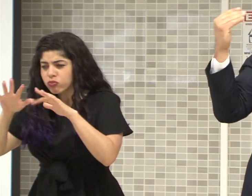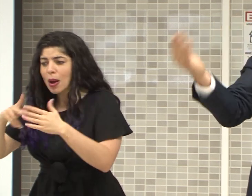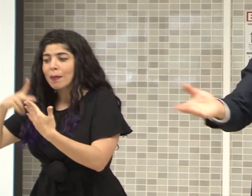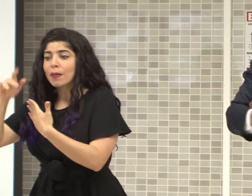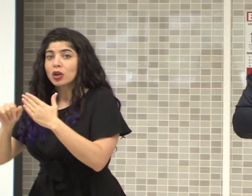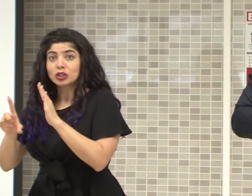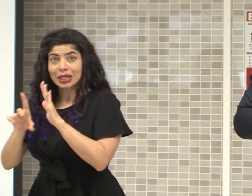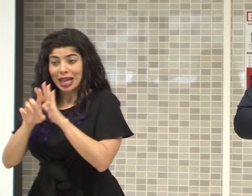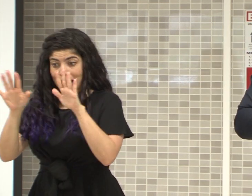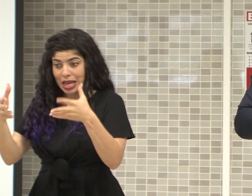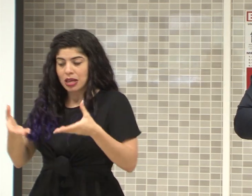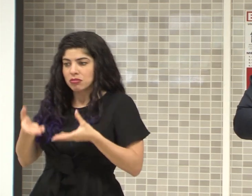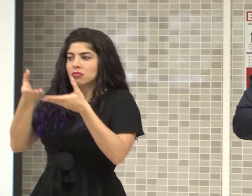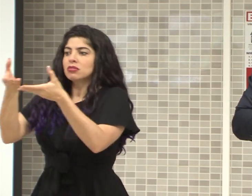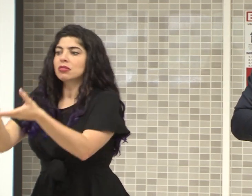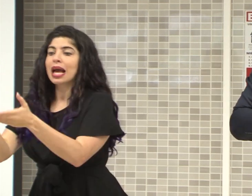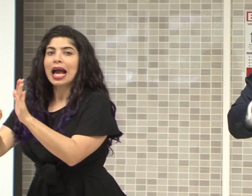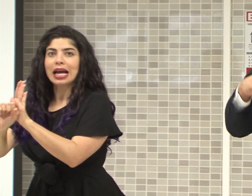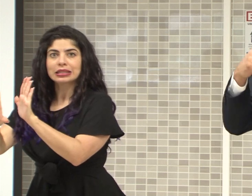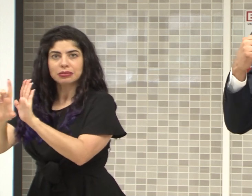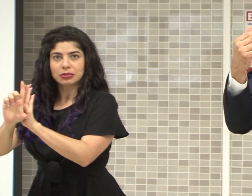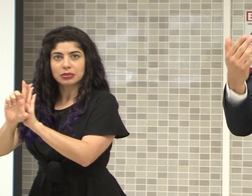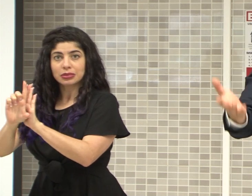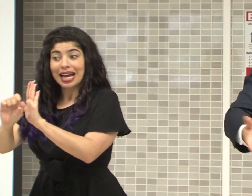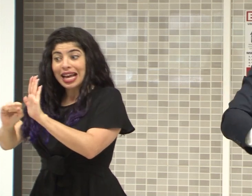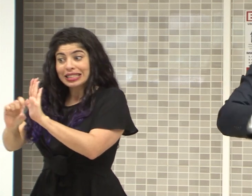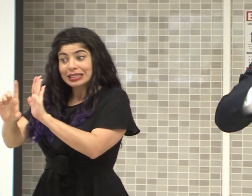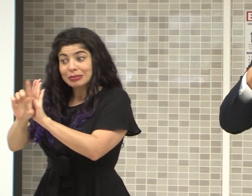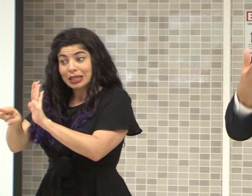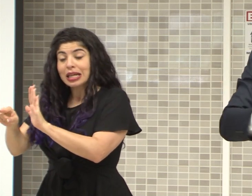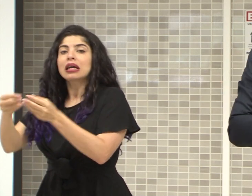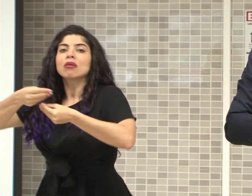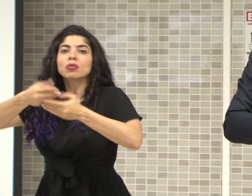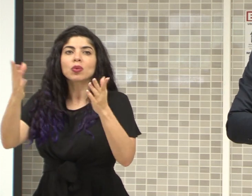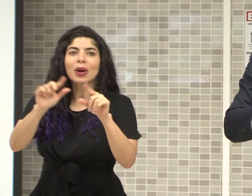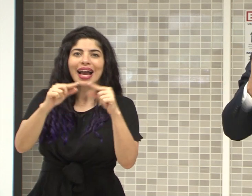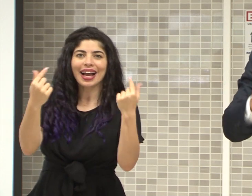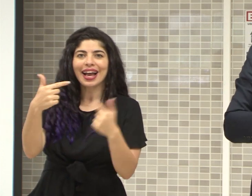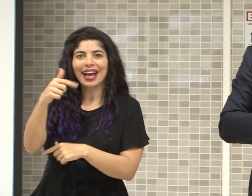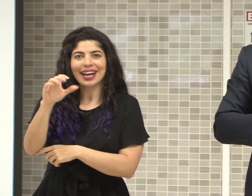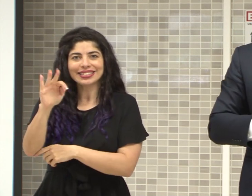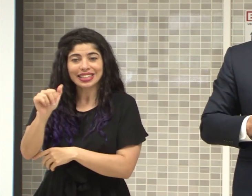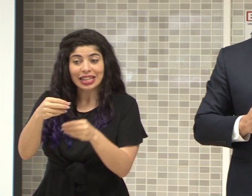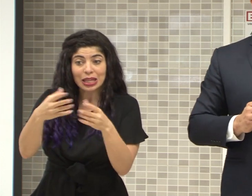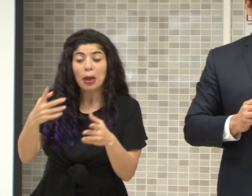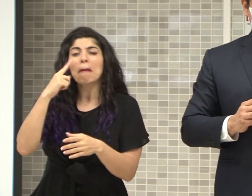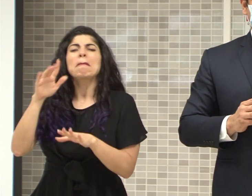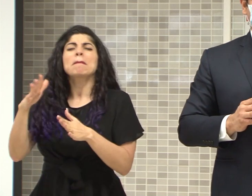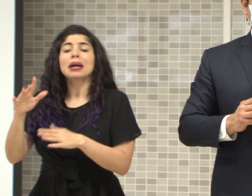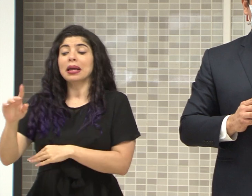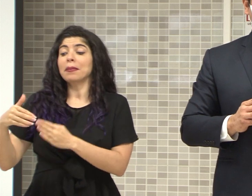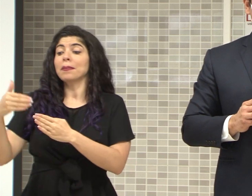para someterlos, a la asamblea legislativa, ya una vez, publicados, en la gaceta, y todo, para que, a partir del primero de